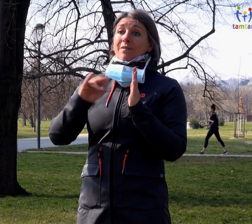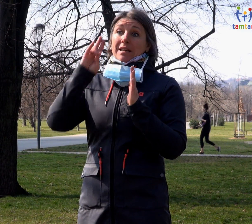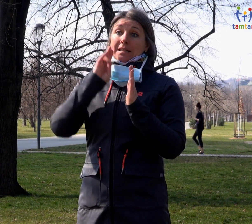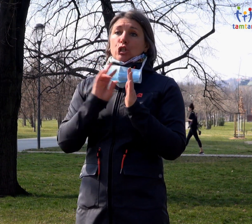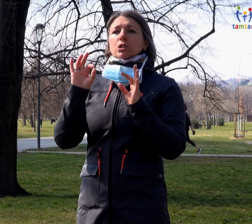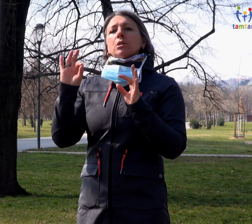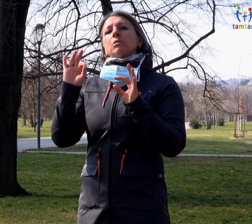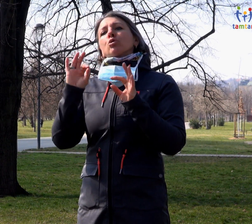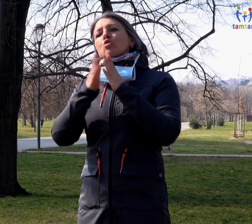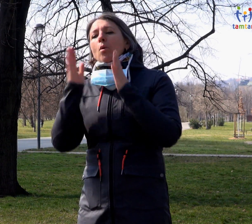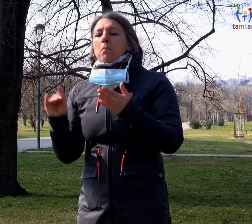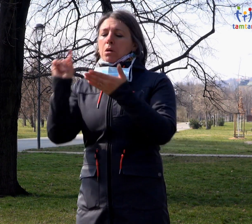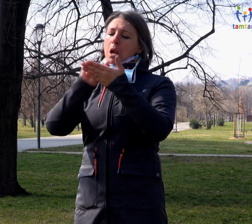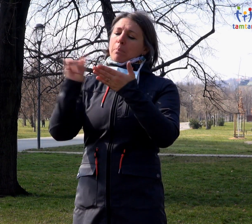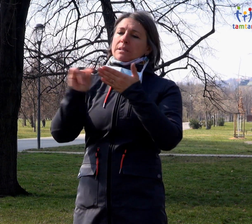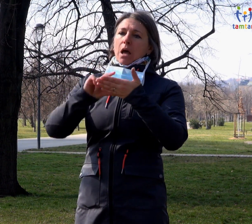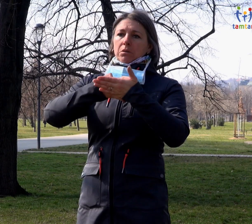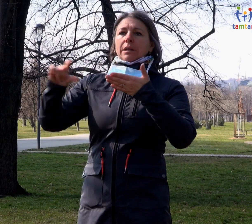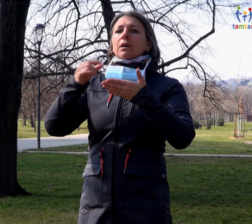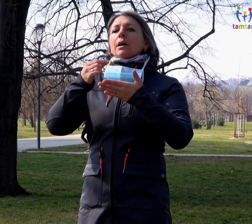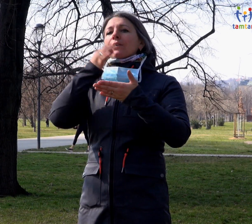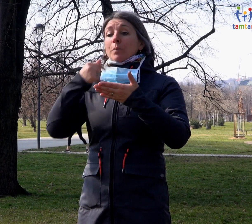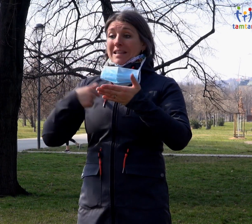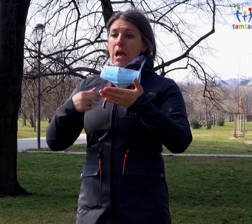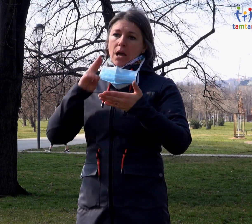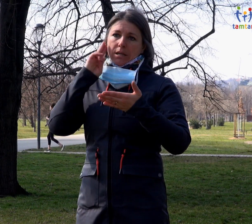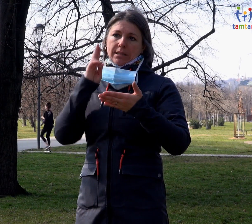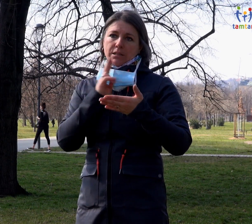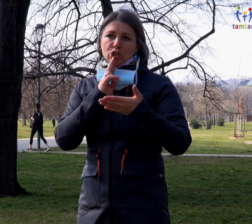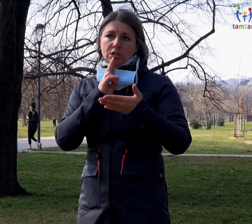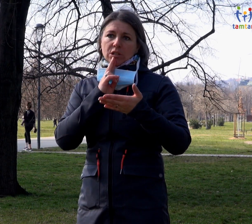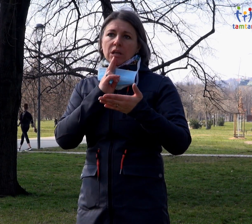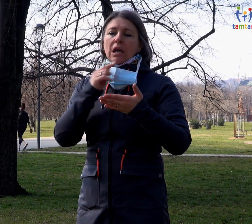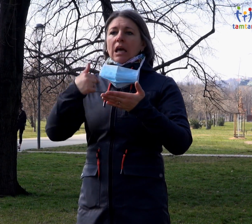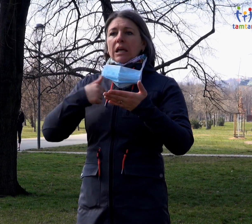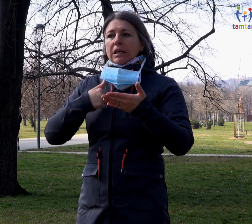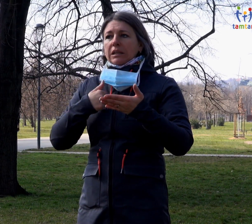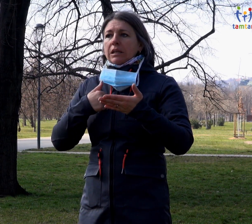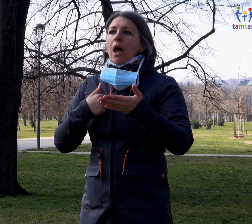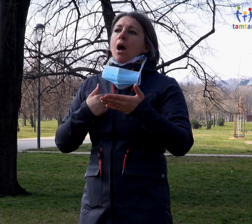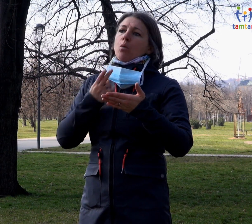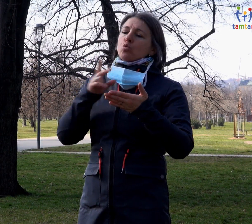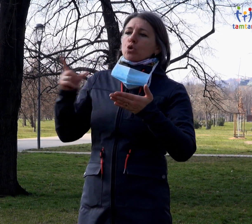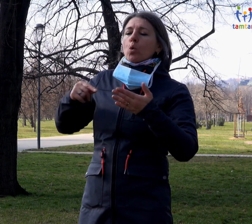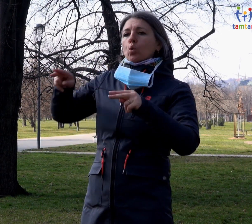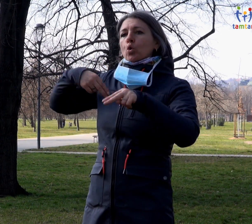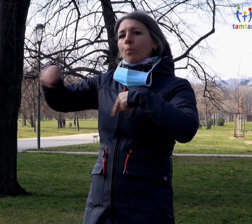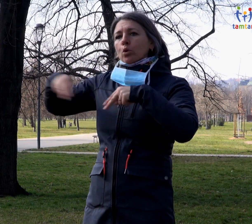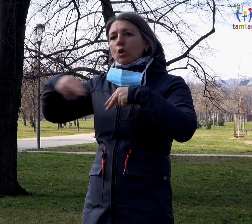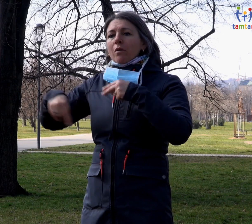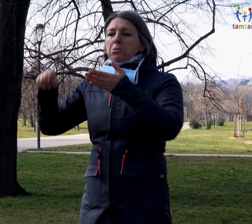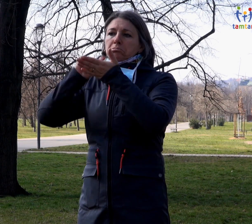informací, že jsem neslyšící a že se třeba můžu dorozumět pomocí